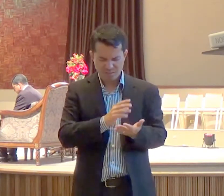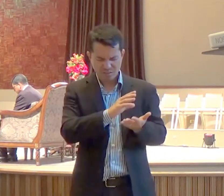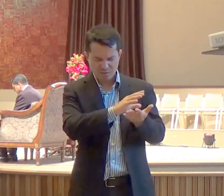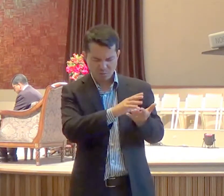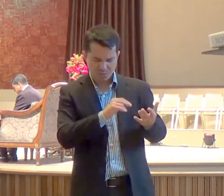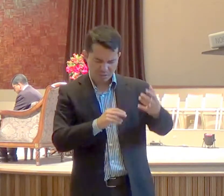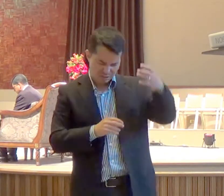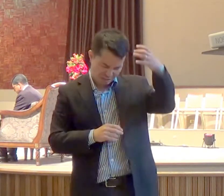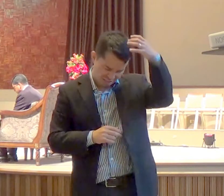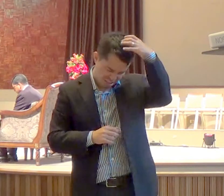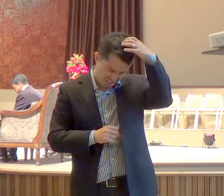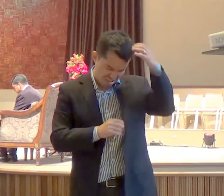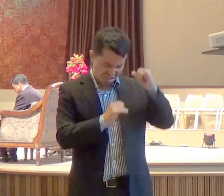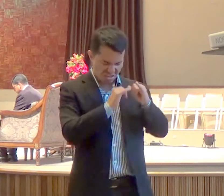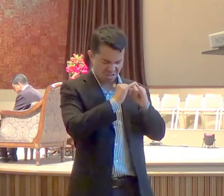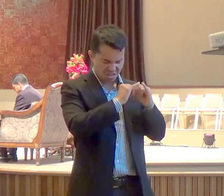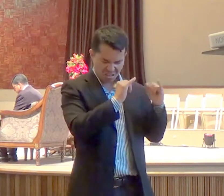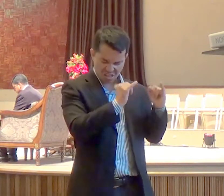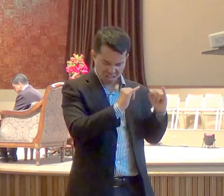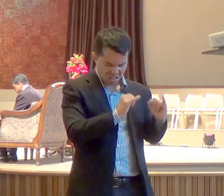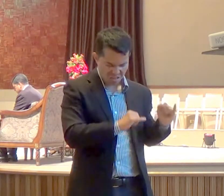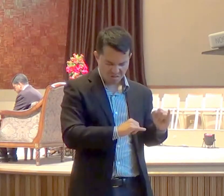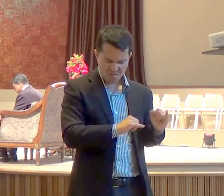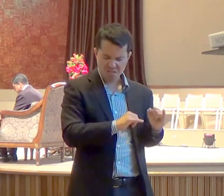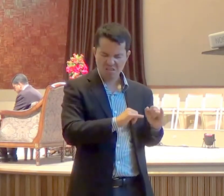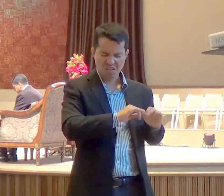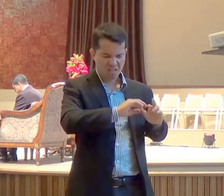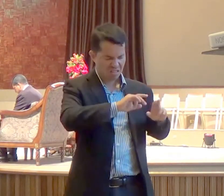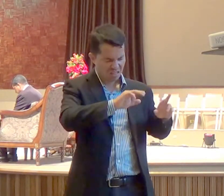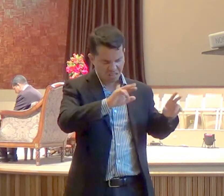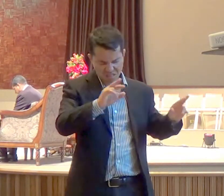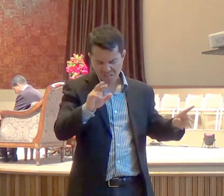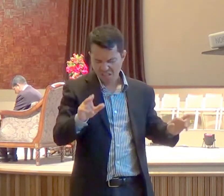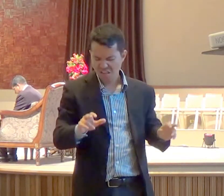pegamos as coisas santas, e colocamos nas coisas pagãs,